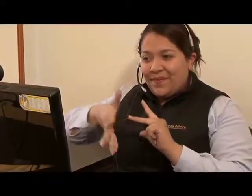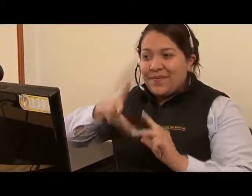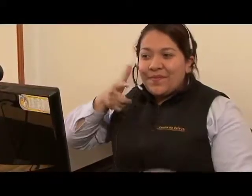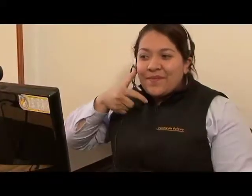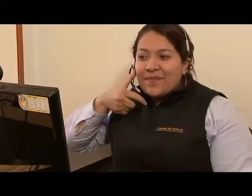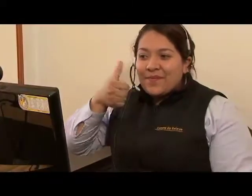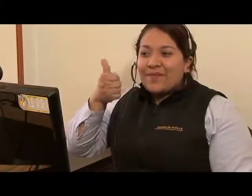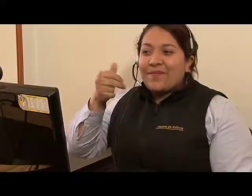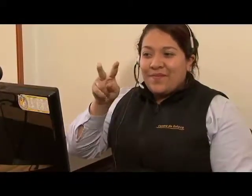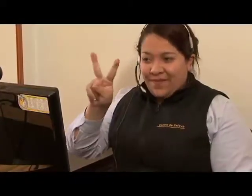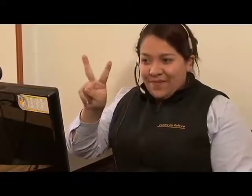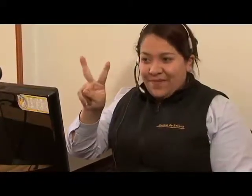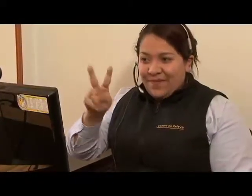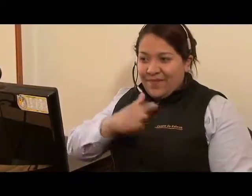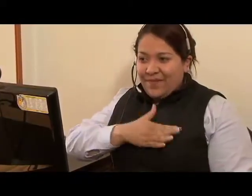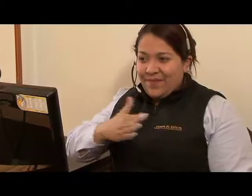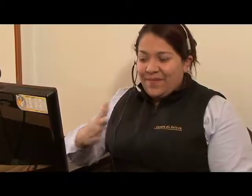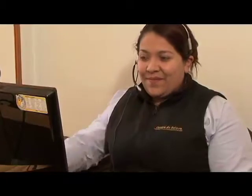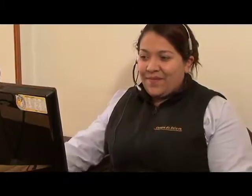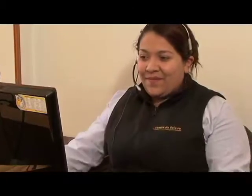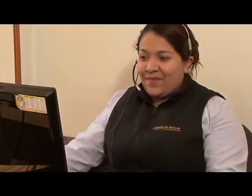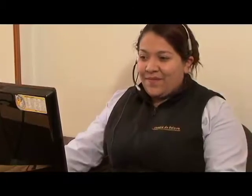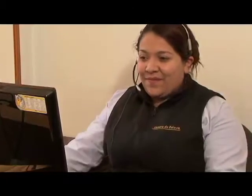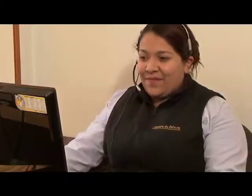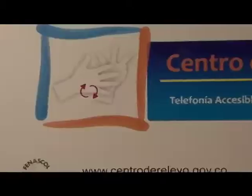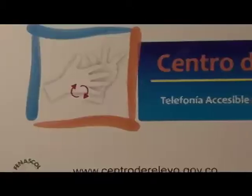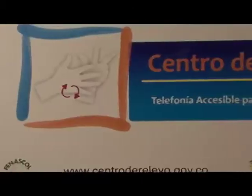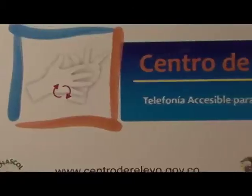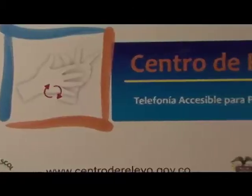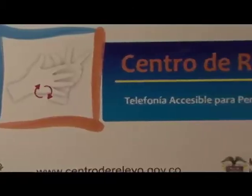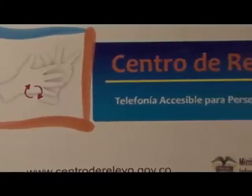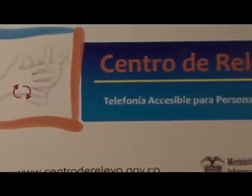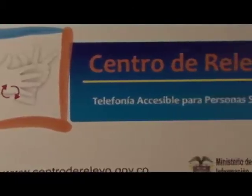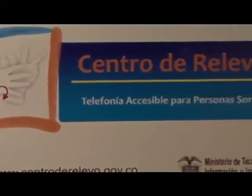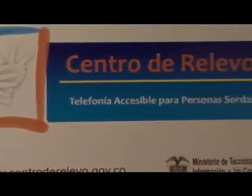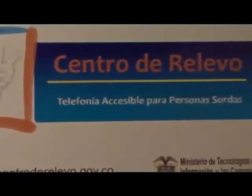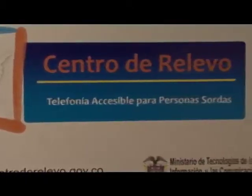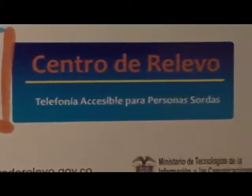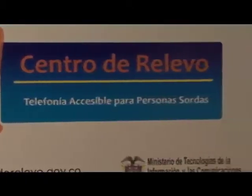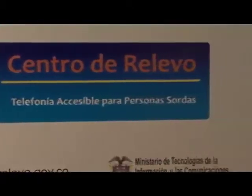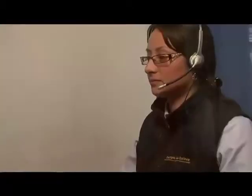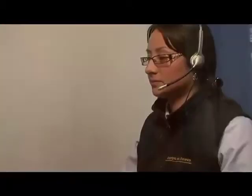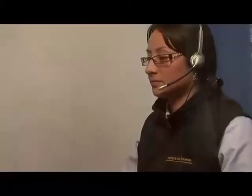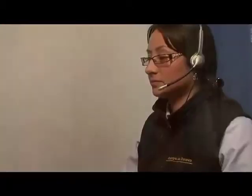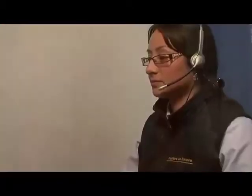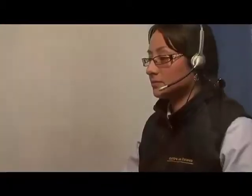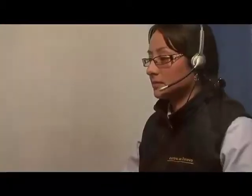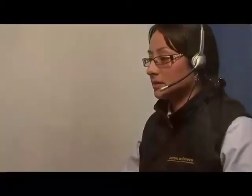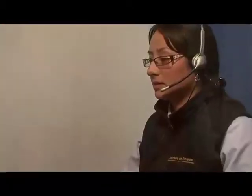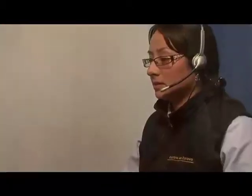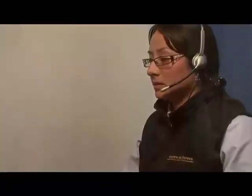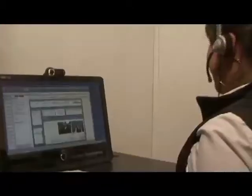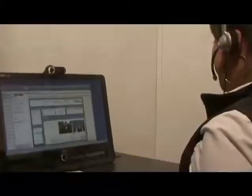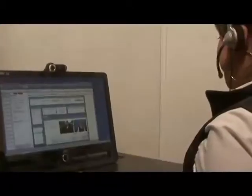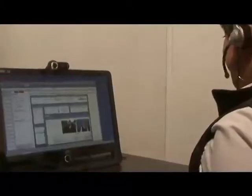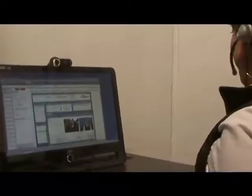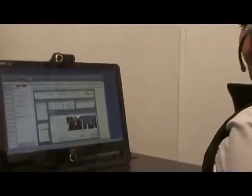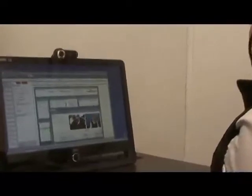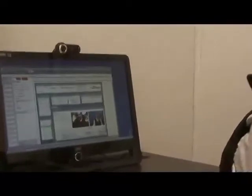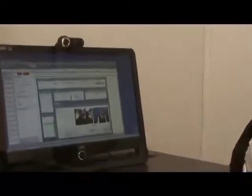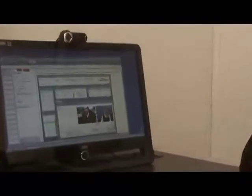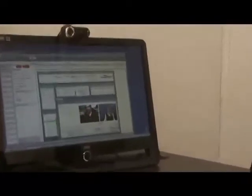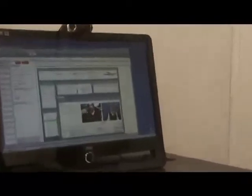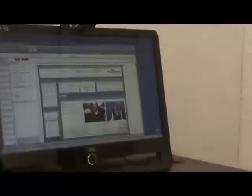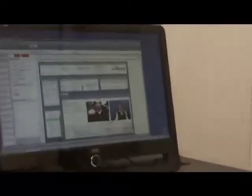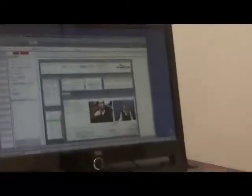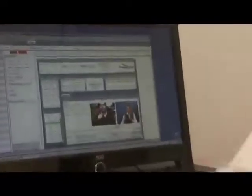bienvenido al Centro de Relevo de Telefonía Accesible, le habla el asistente 12. El Centro de Relevo es un servicio de comunicación telefónica que permite